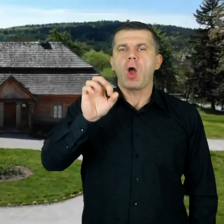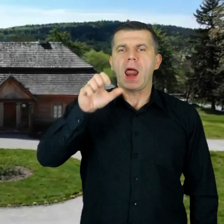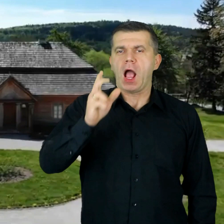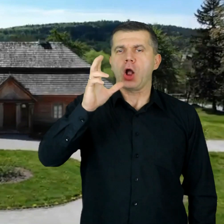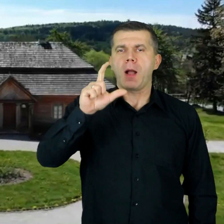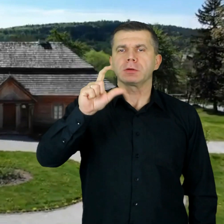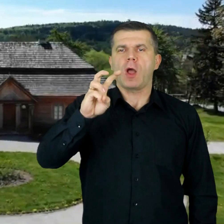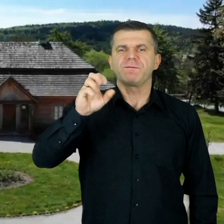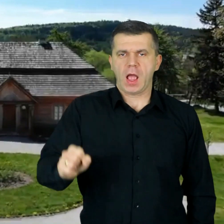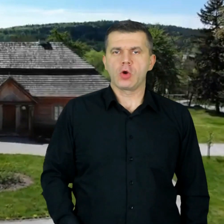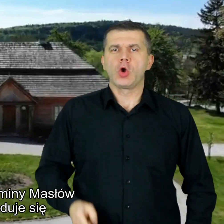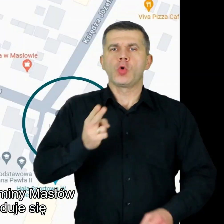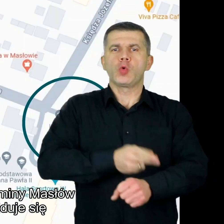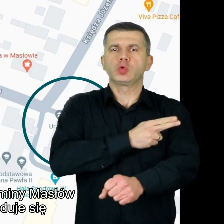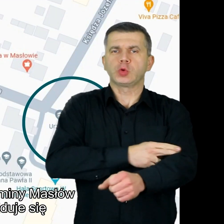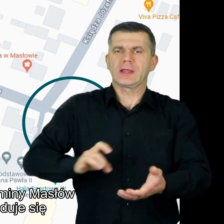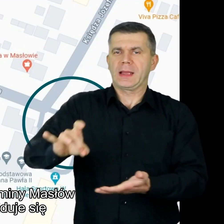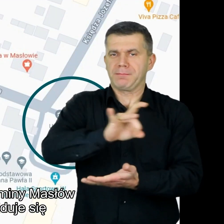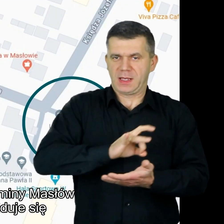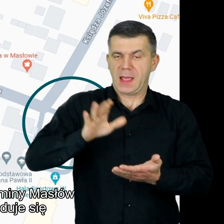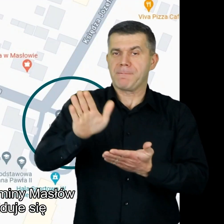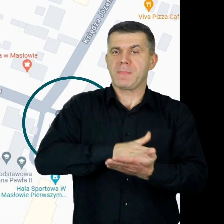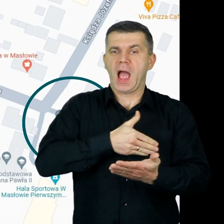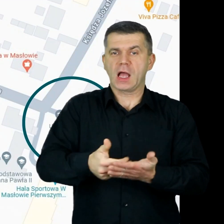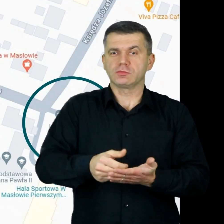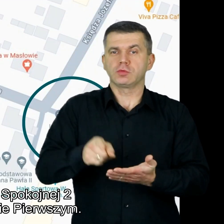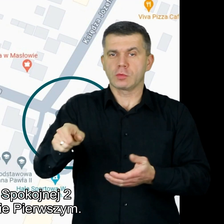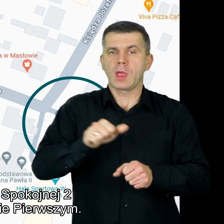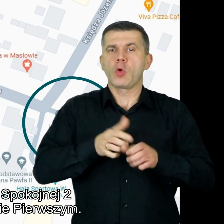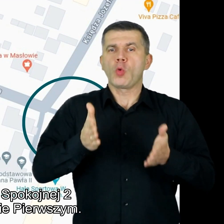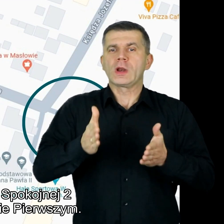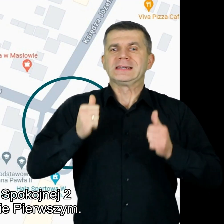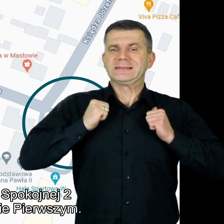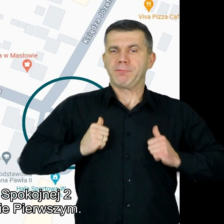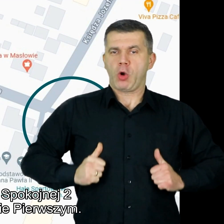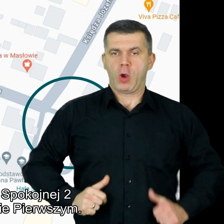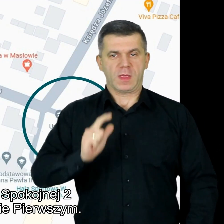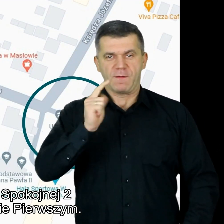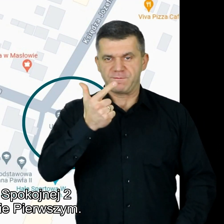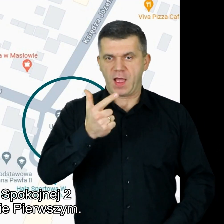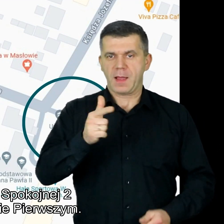Urząd Gminy Masłów znajduje się przy ulicy Spokojnej 2 w Masłowie I